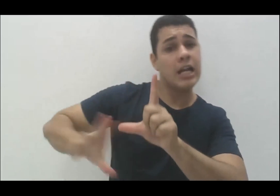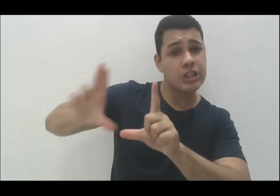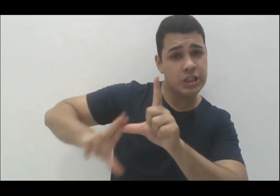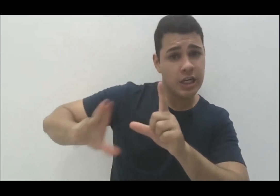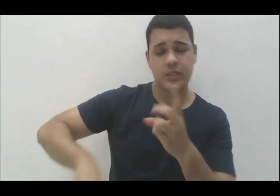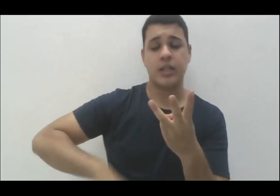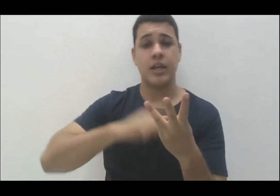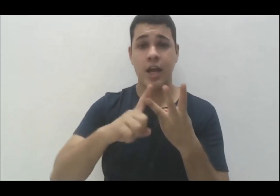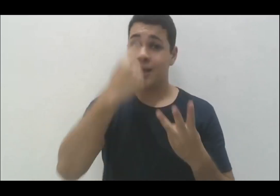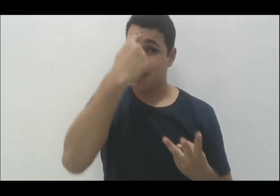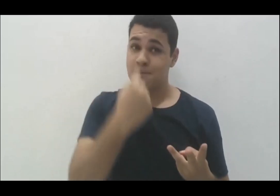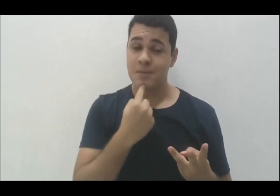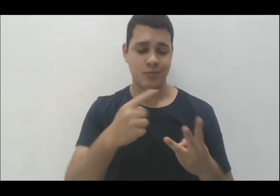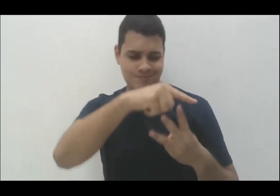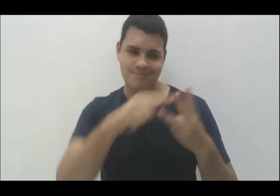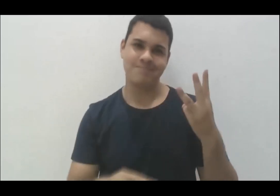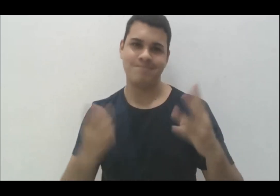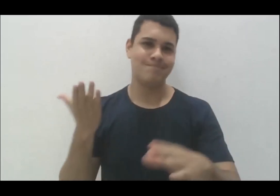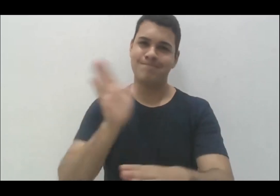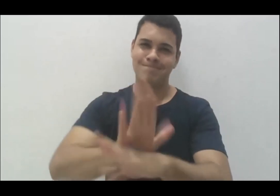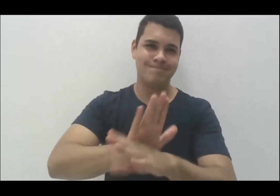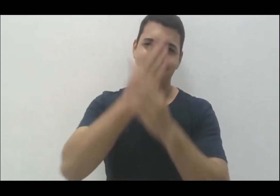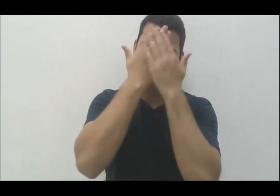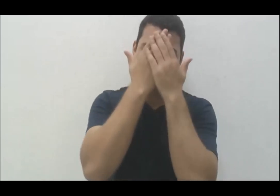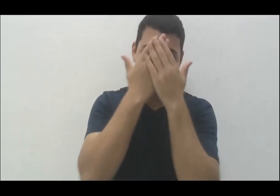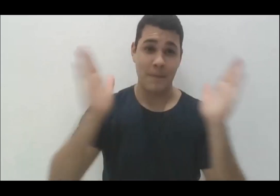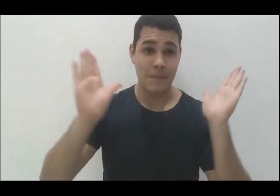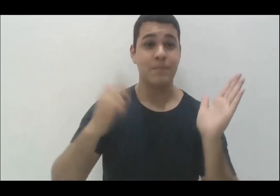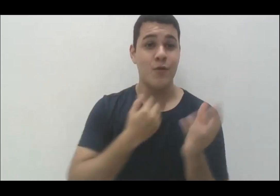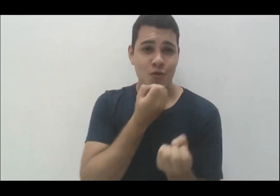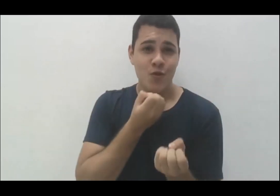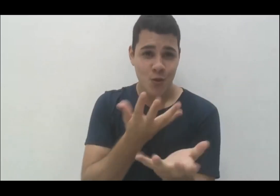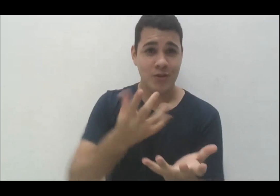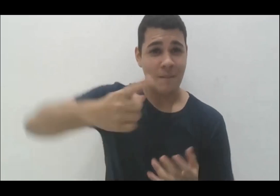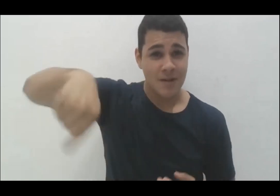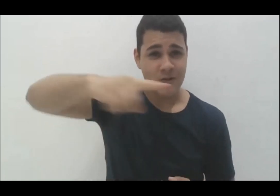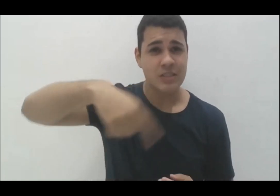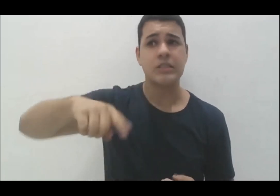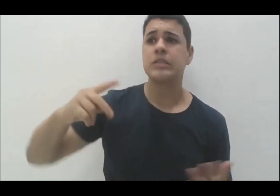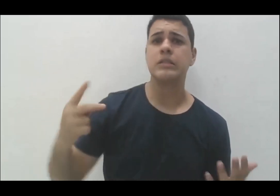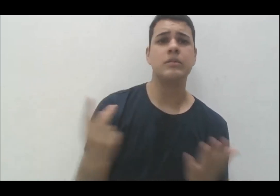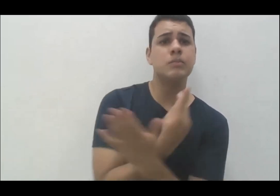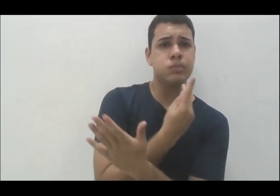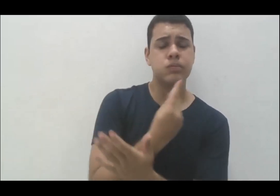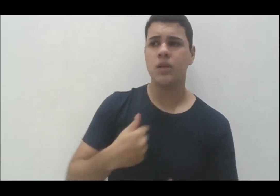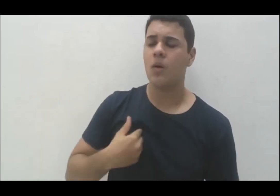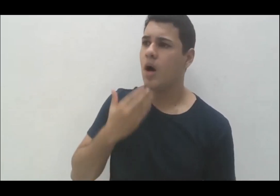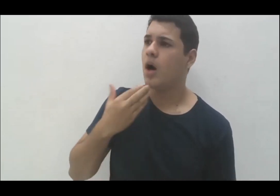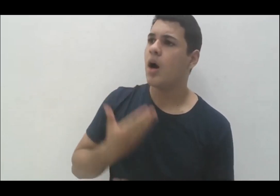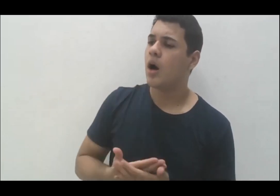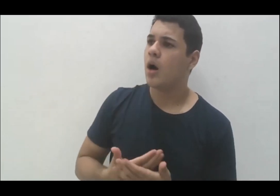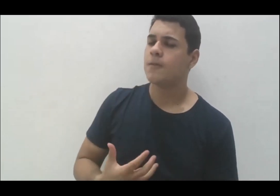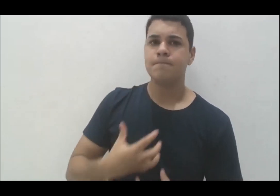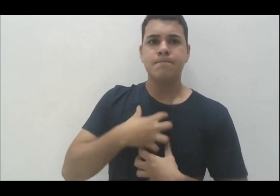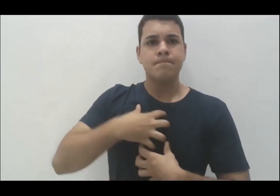imagem favorece a compreensão deles, eu vou contar um caso para vocês agora que me impactou profundamente semana